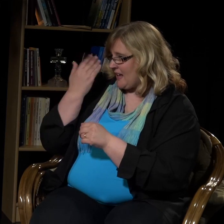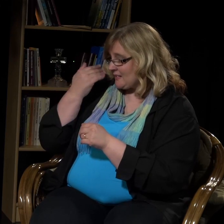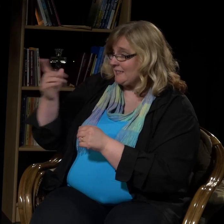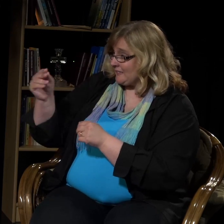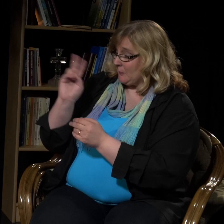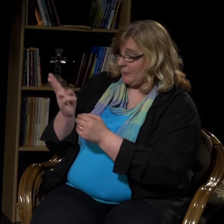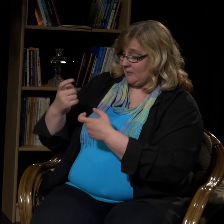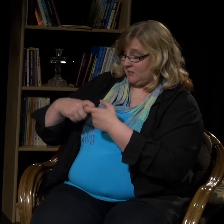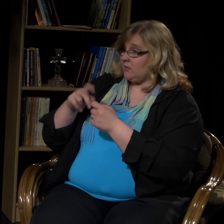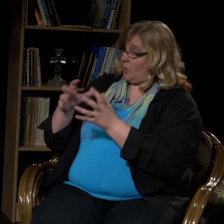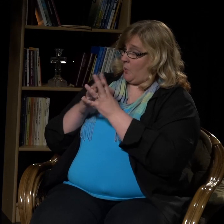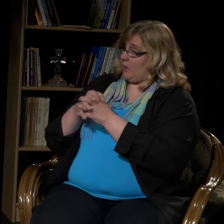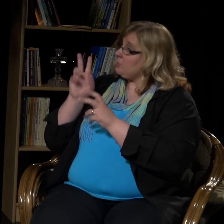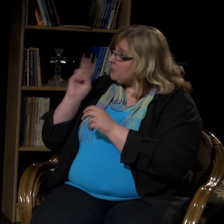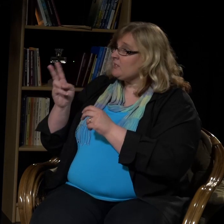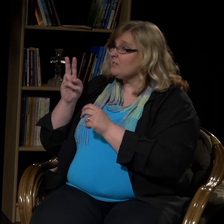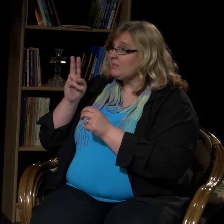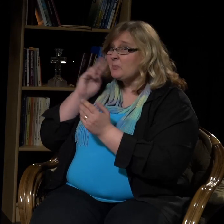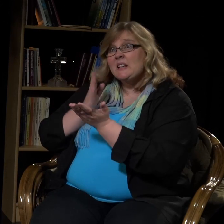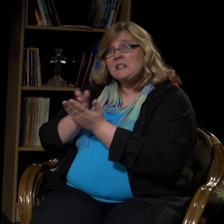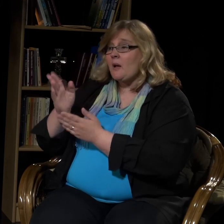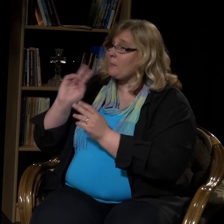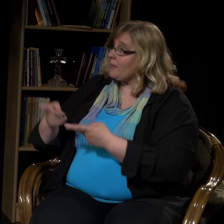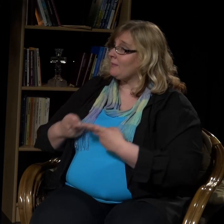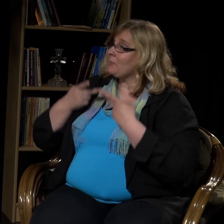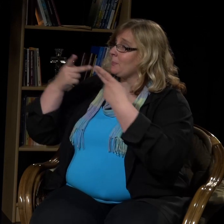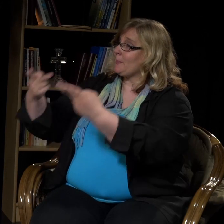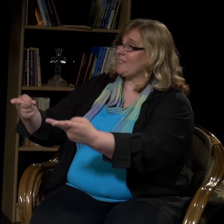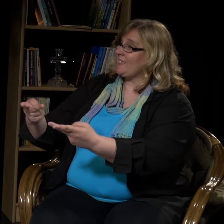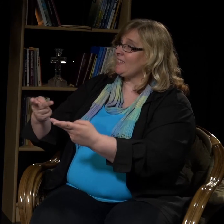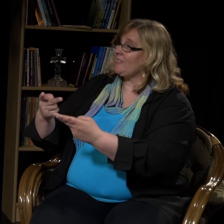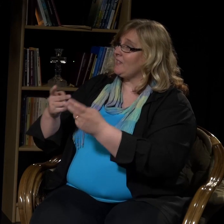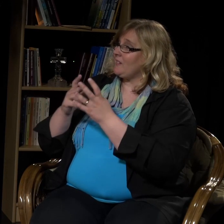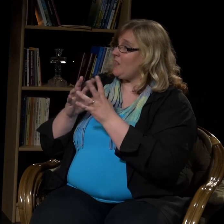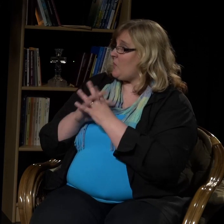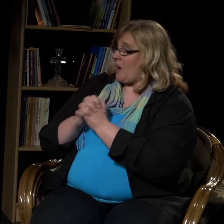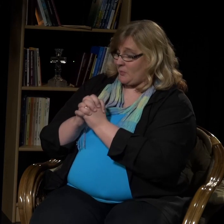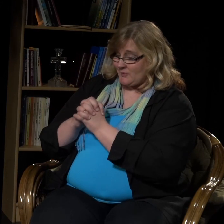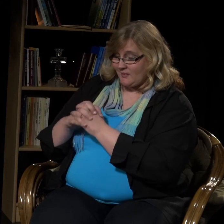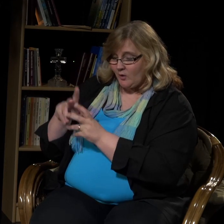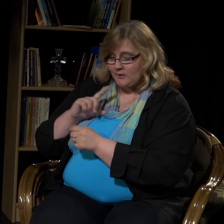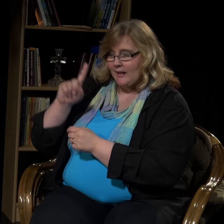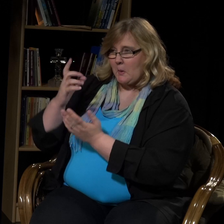Mutta kun äsken kysyit, miten rukoilla, milloin rukoilla, me voimme rukoilla jatkuvasti.